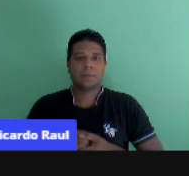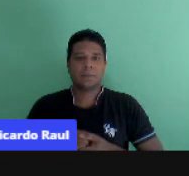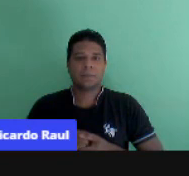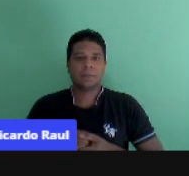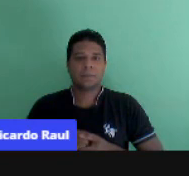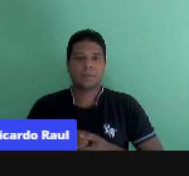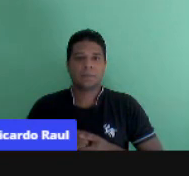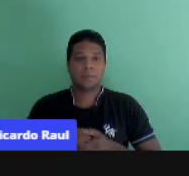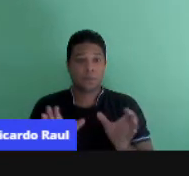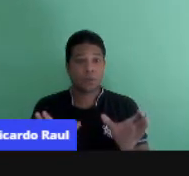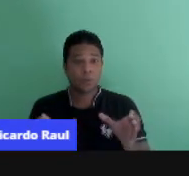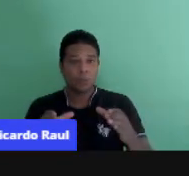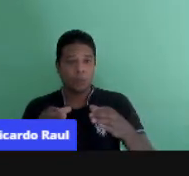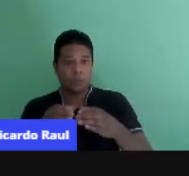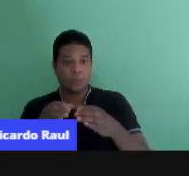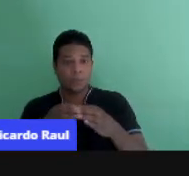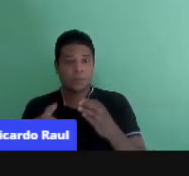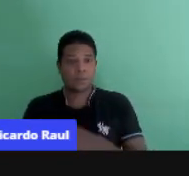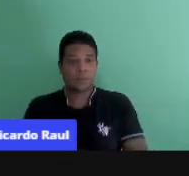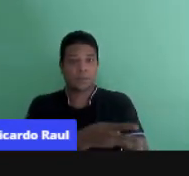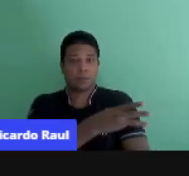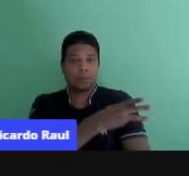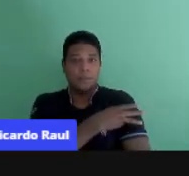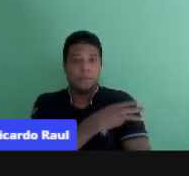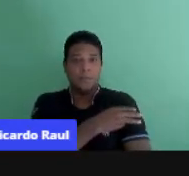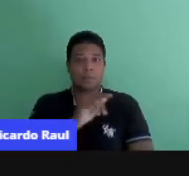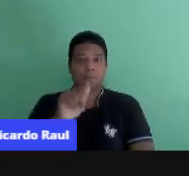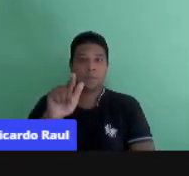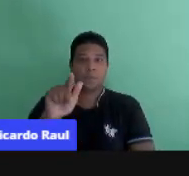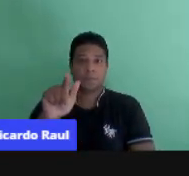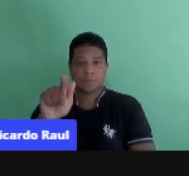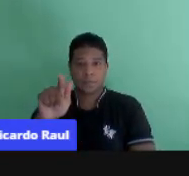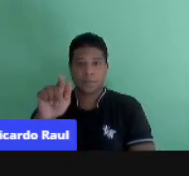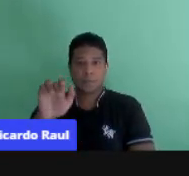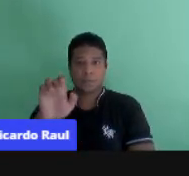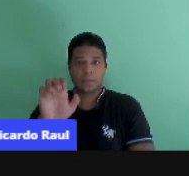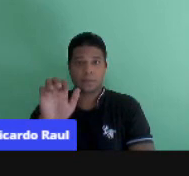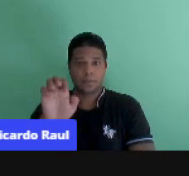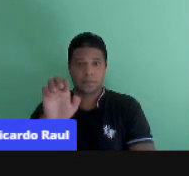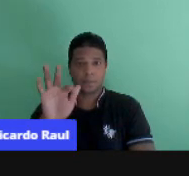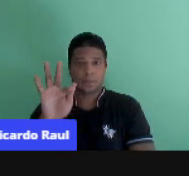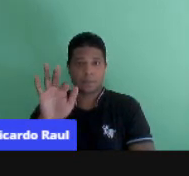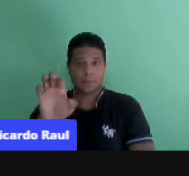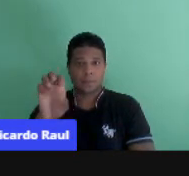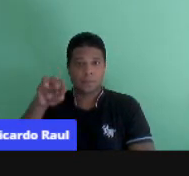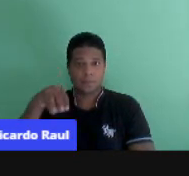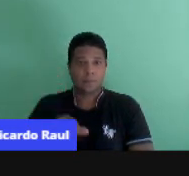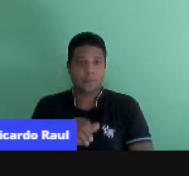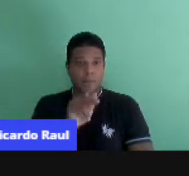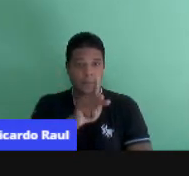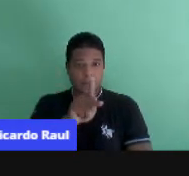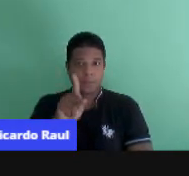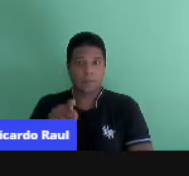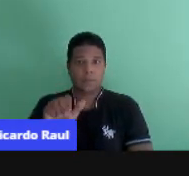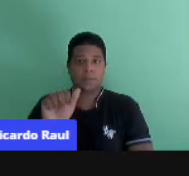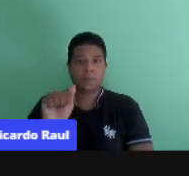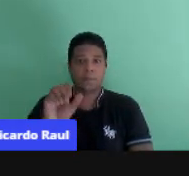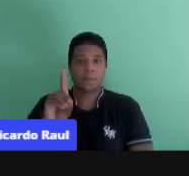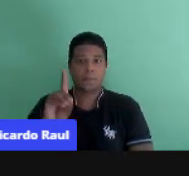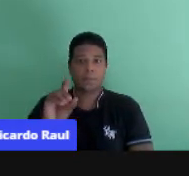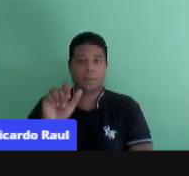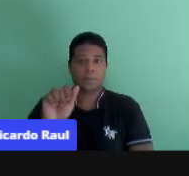Faço parte do terceiro ano da GFEM, que é composto pelos professores. Professora Adalgisa Oliveira,